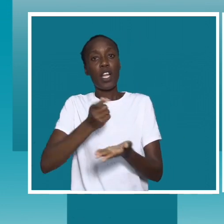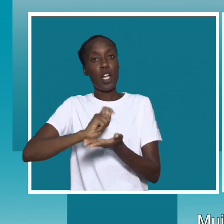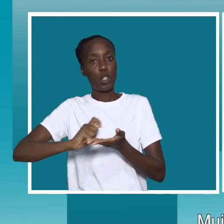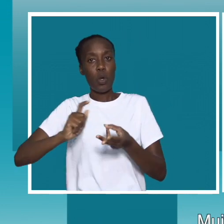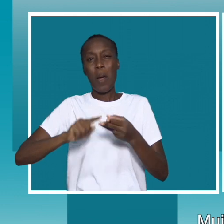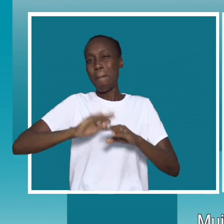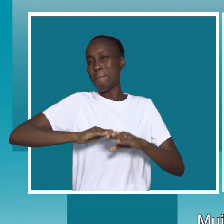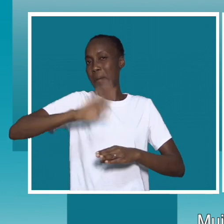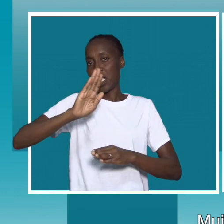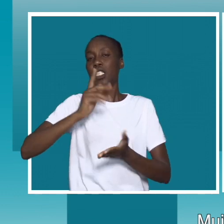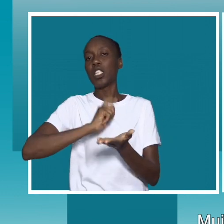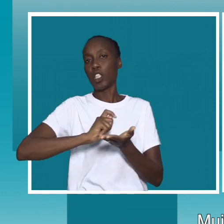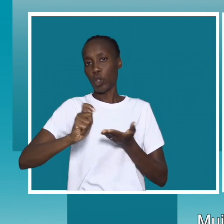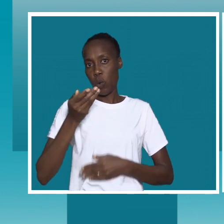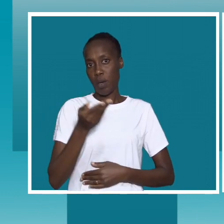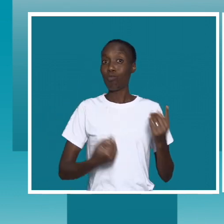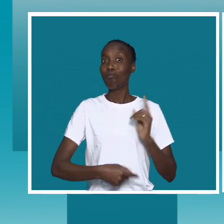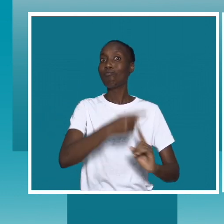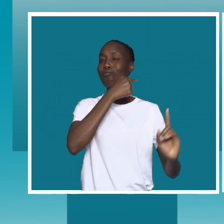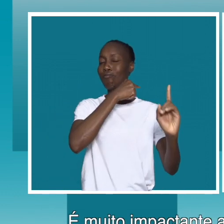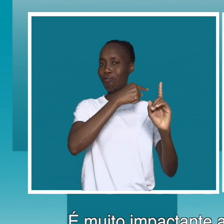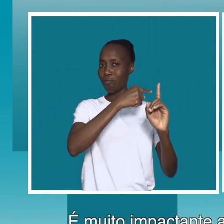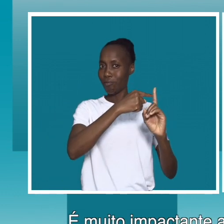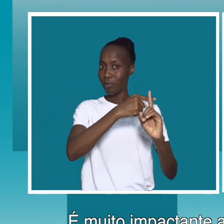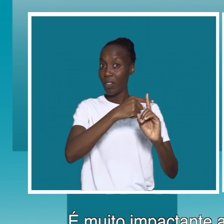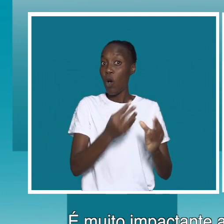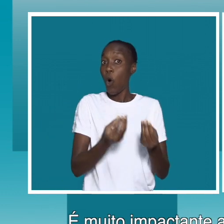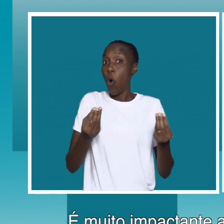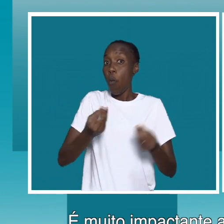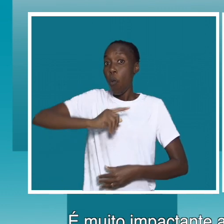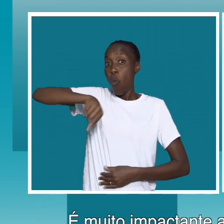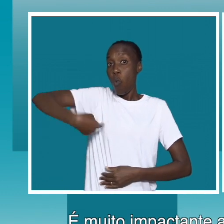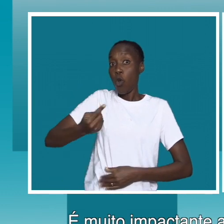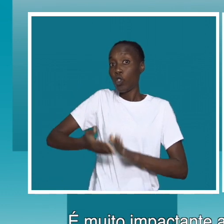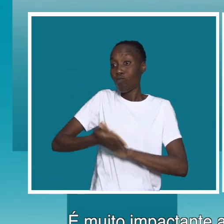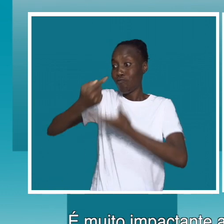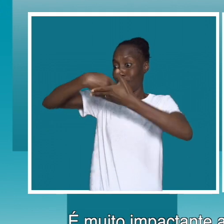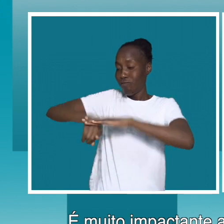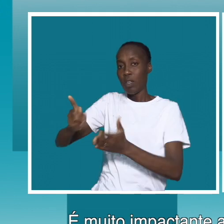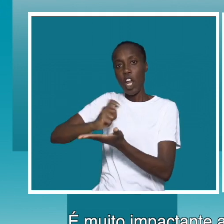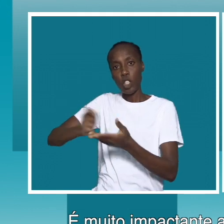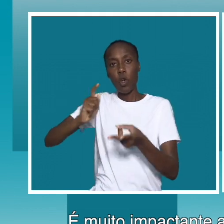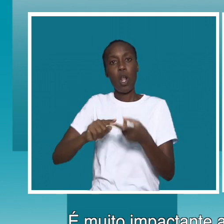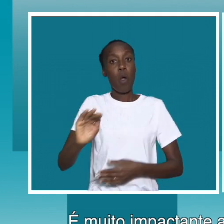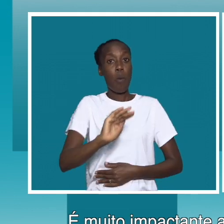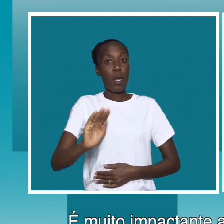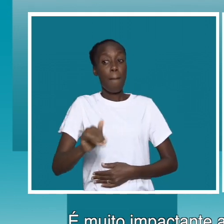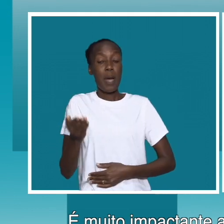muito mais na escola é muito impactante a forma em que nós entramos nas escolas na